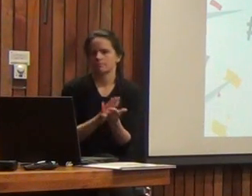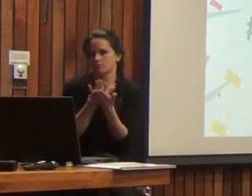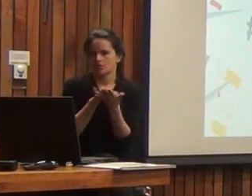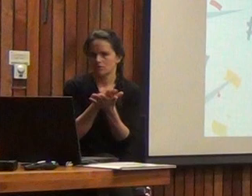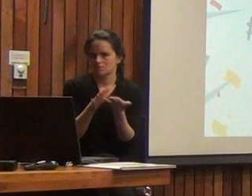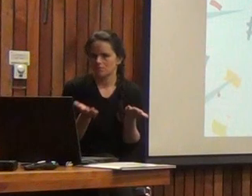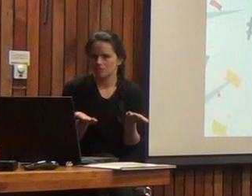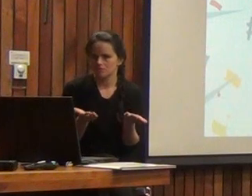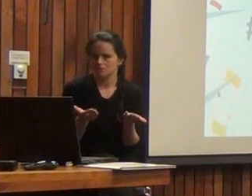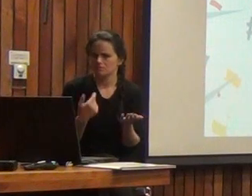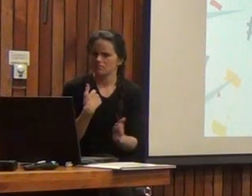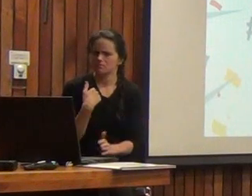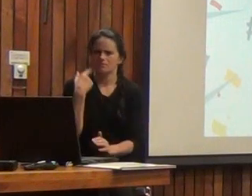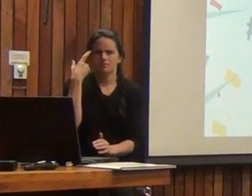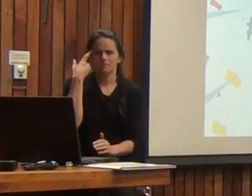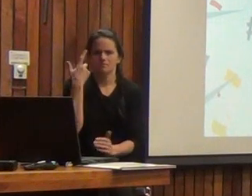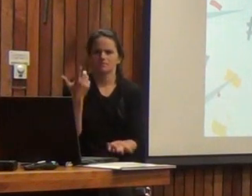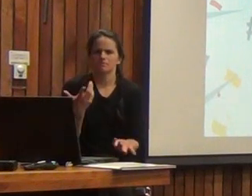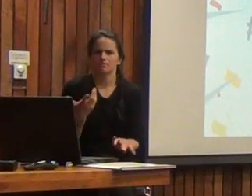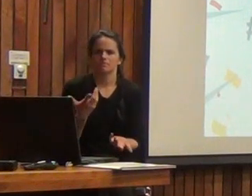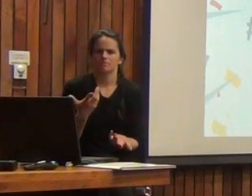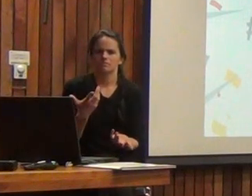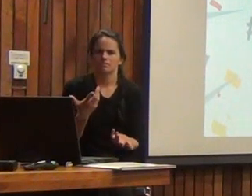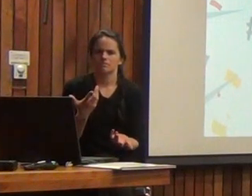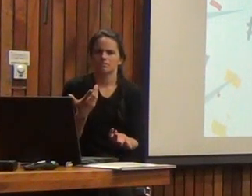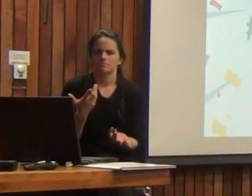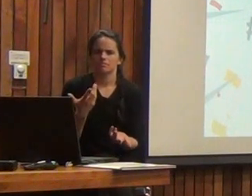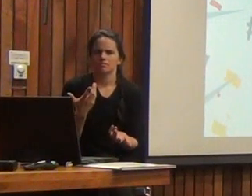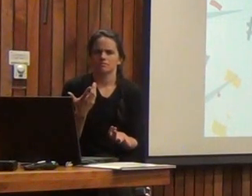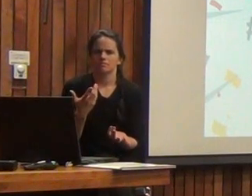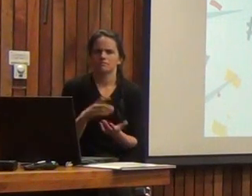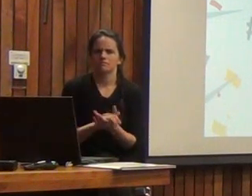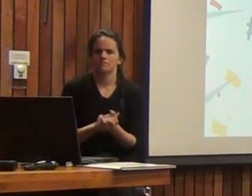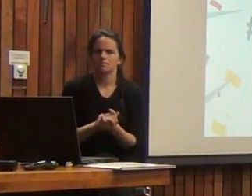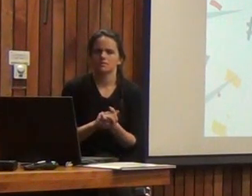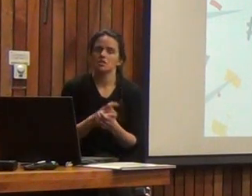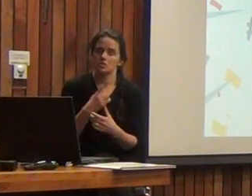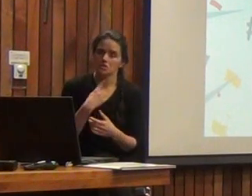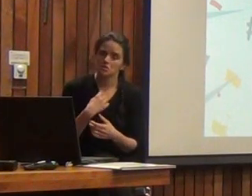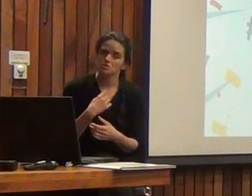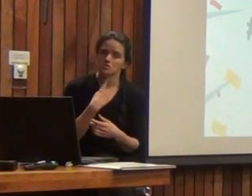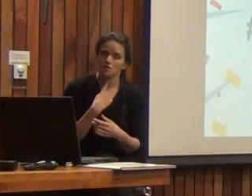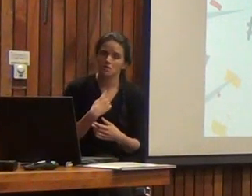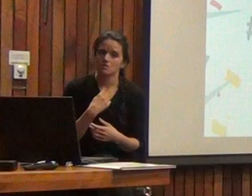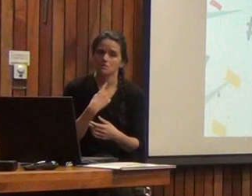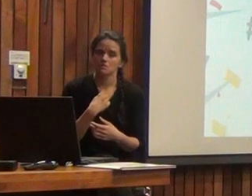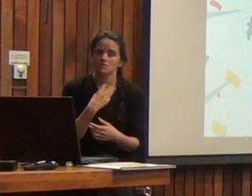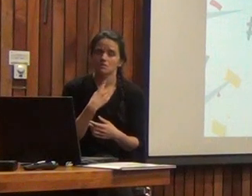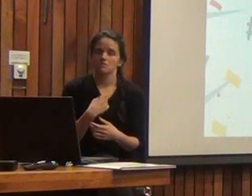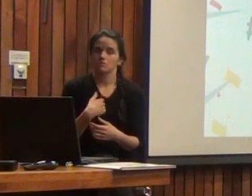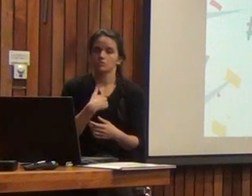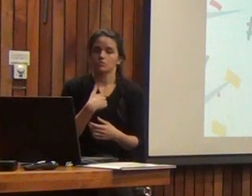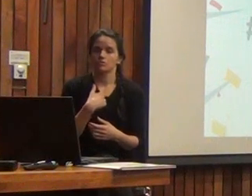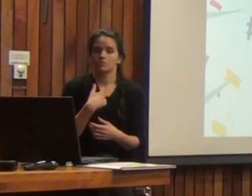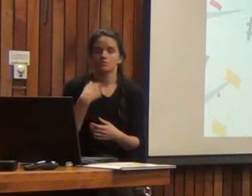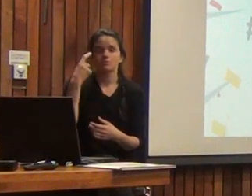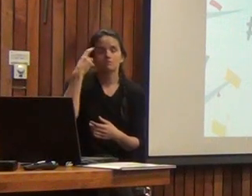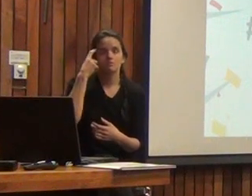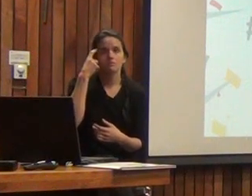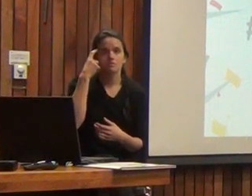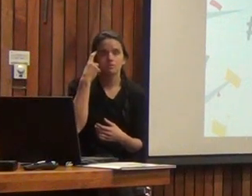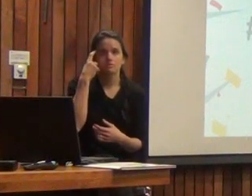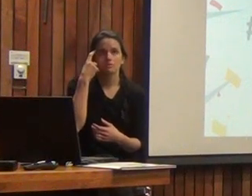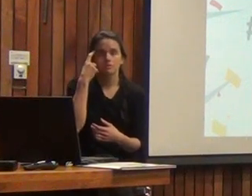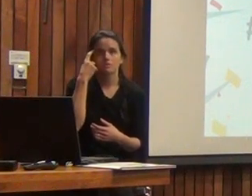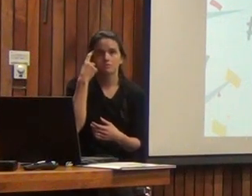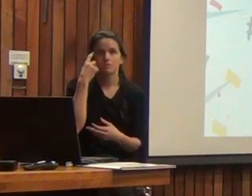Y me parecía un proceso o un análisis interesante. Yo aportaba ahí con los